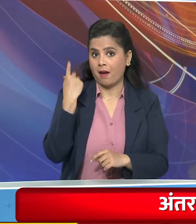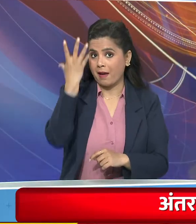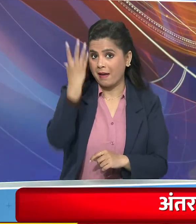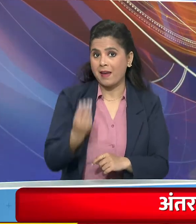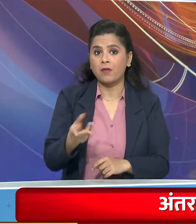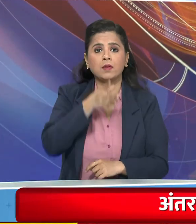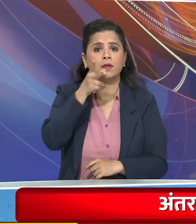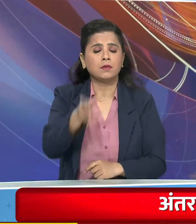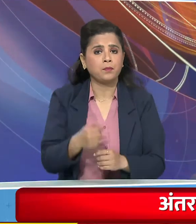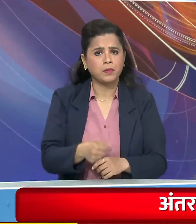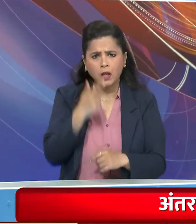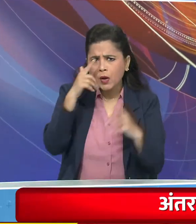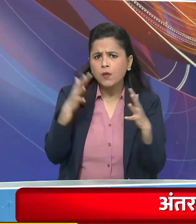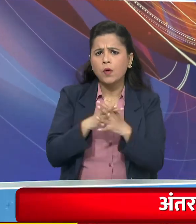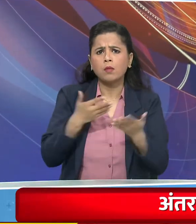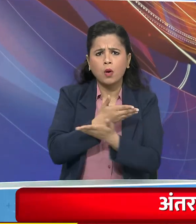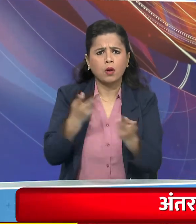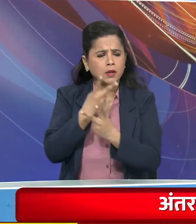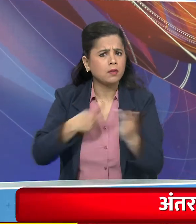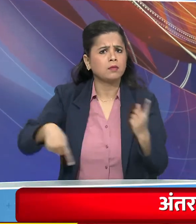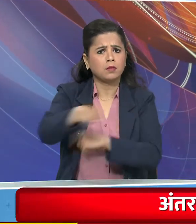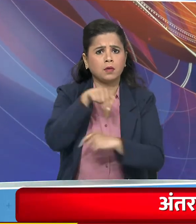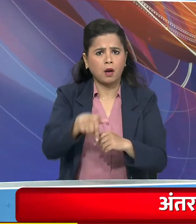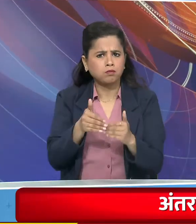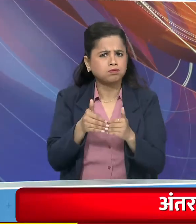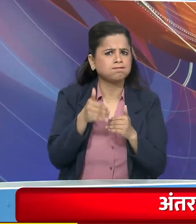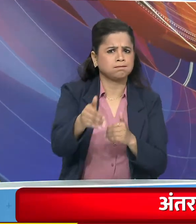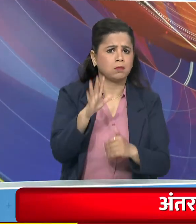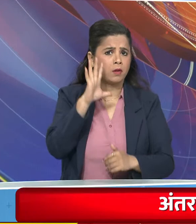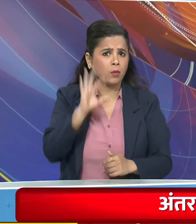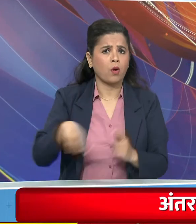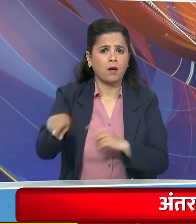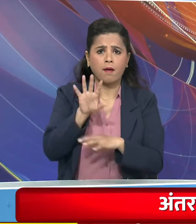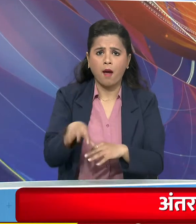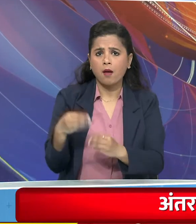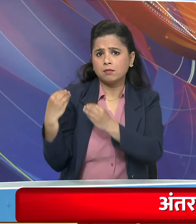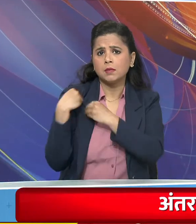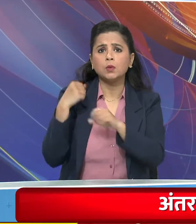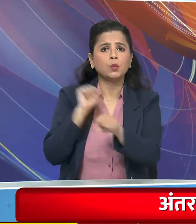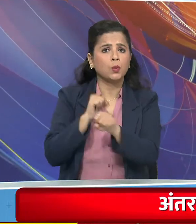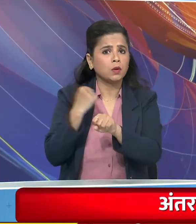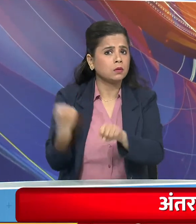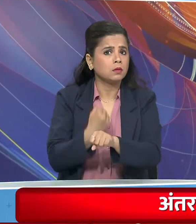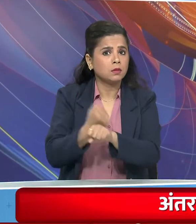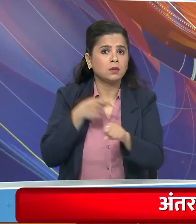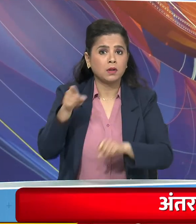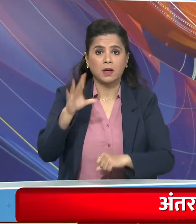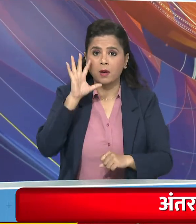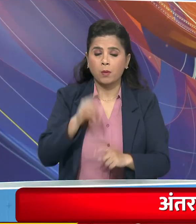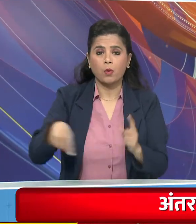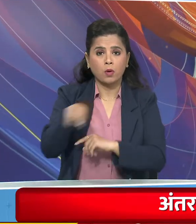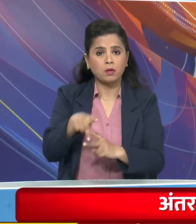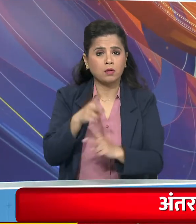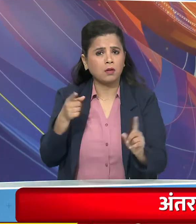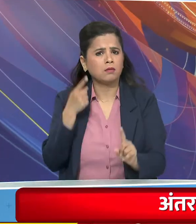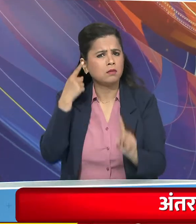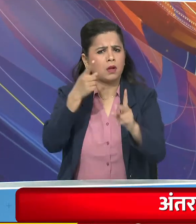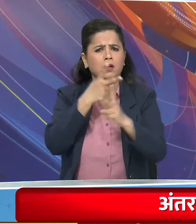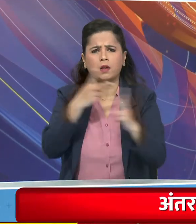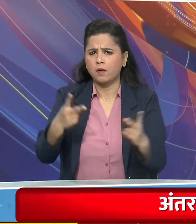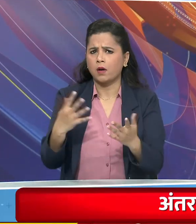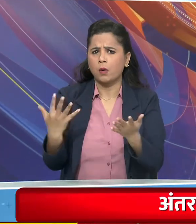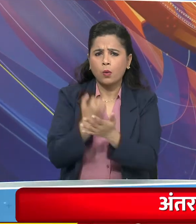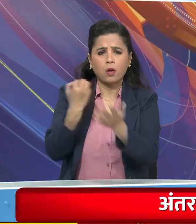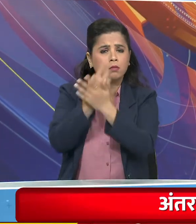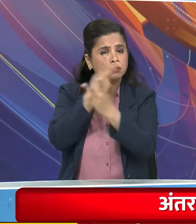पर कहा महिलाएं सब इक्षेत्रों में अग्रणी और महत्रपूर्म भूमिका निभाने के साथ अबूत्पूर्व कीर्थीमान कर रही है